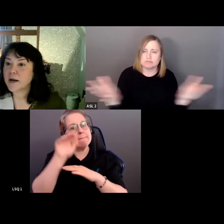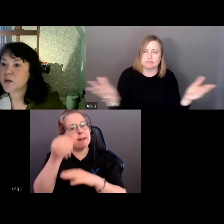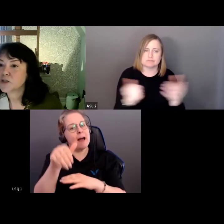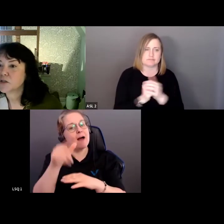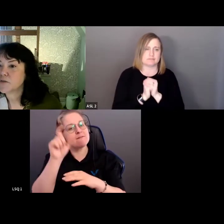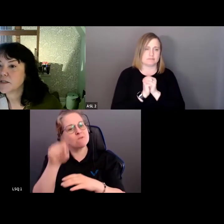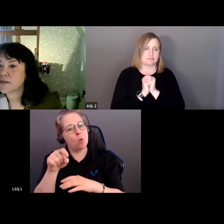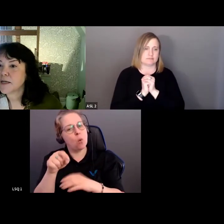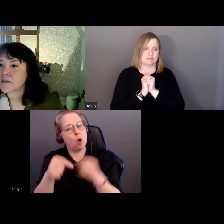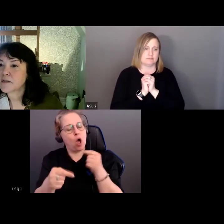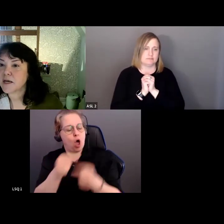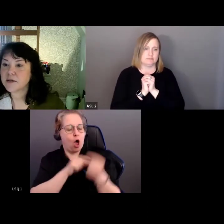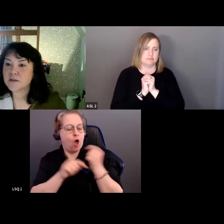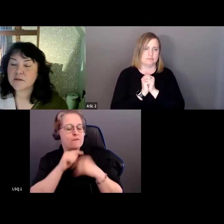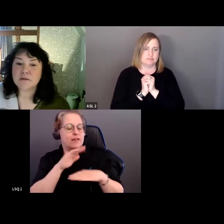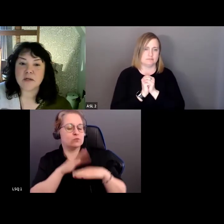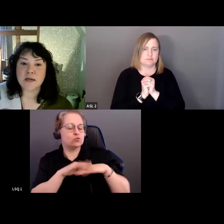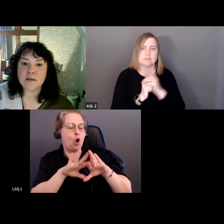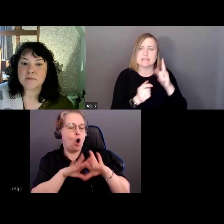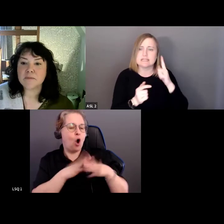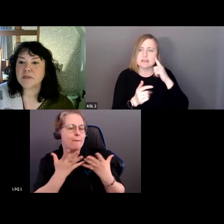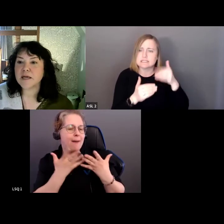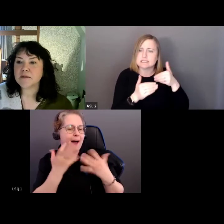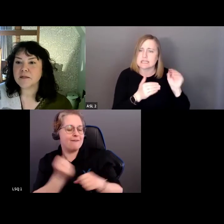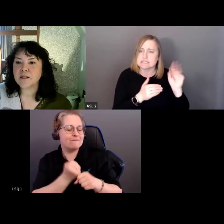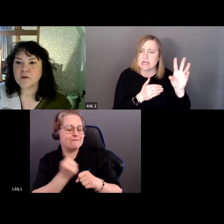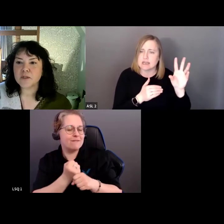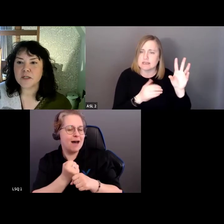sur la façon dont on a procédé.